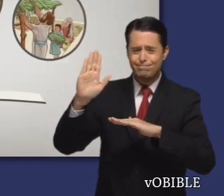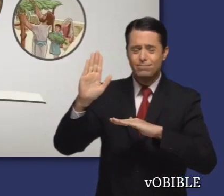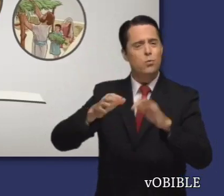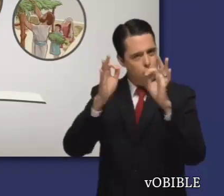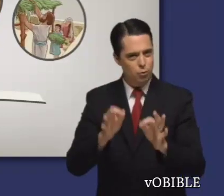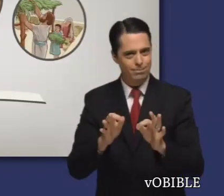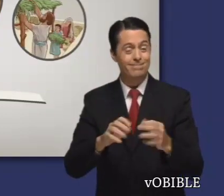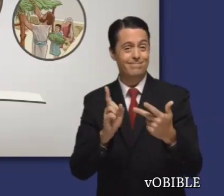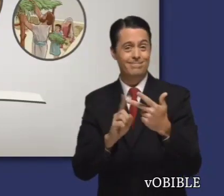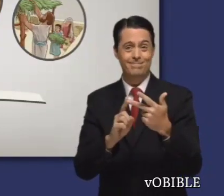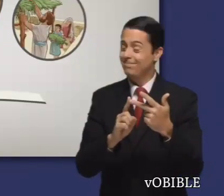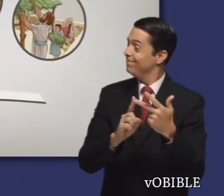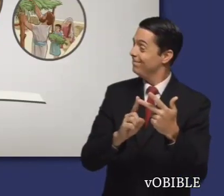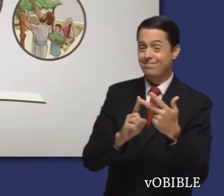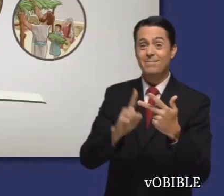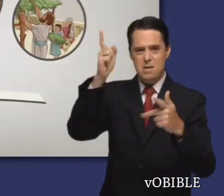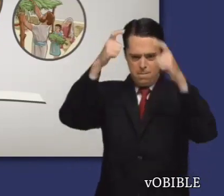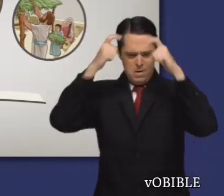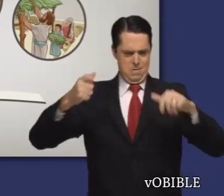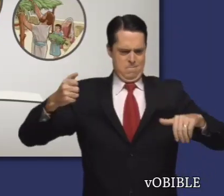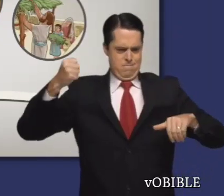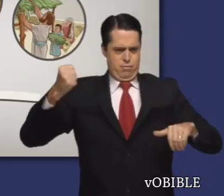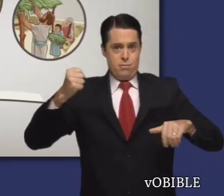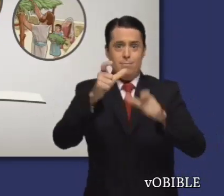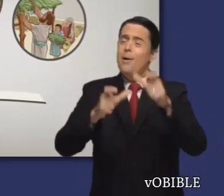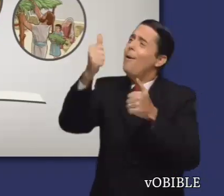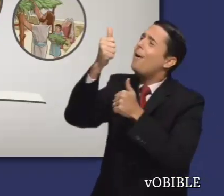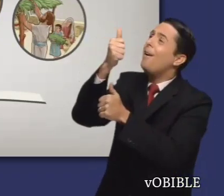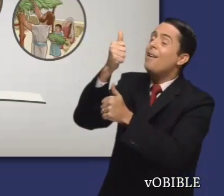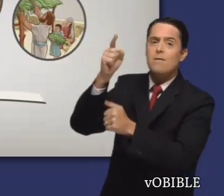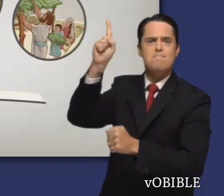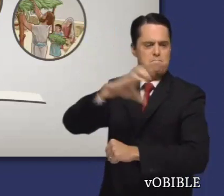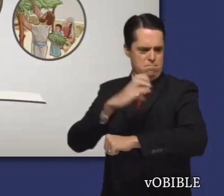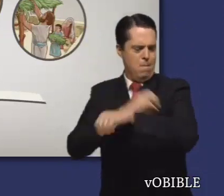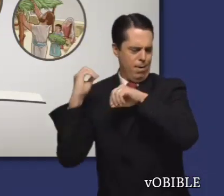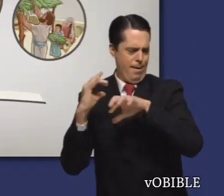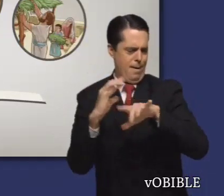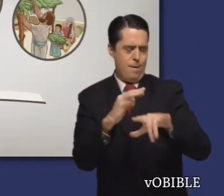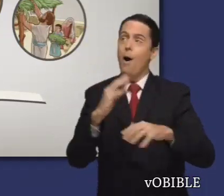y en que da consuelo a quienes desean la paz y la salvación que traerá su reino.